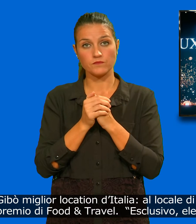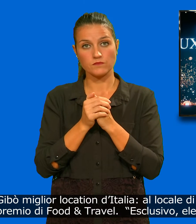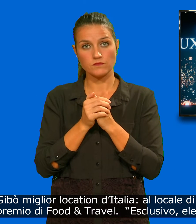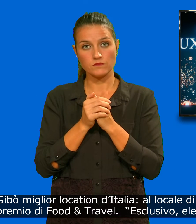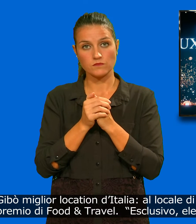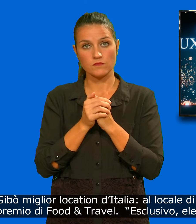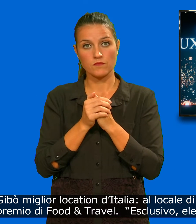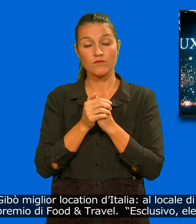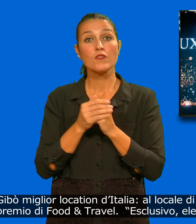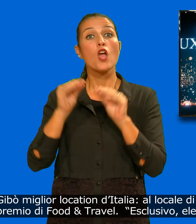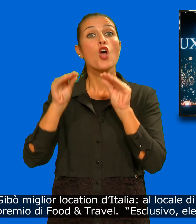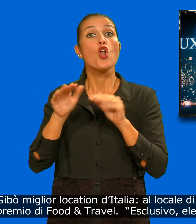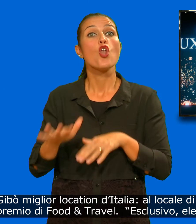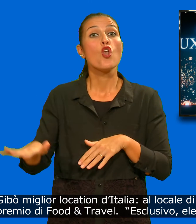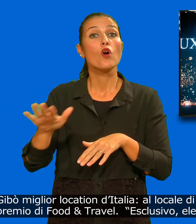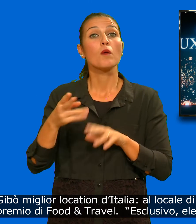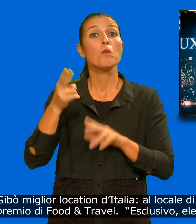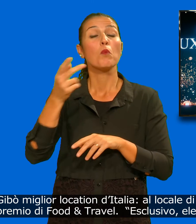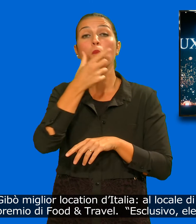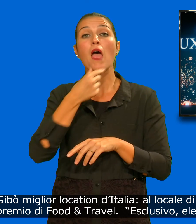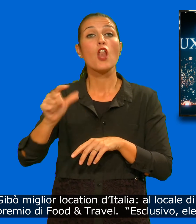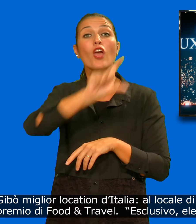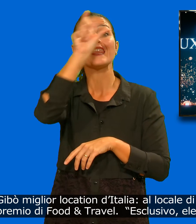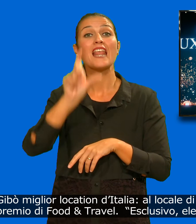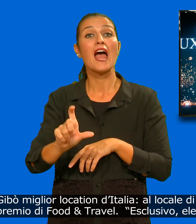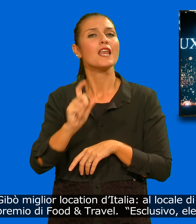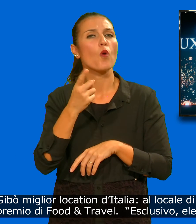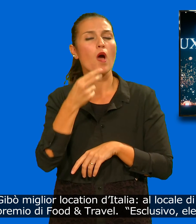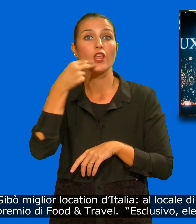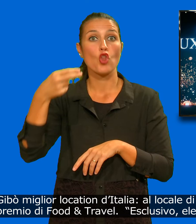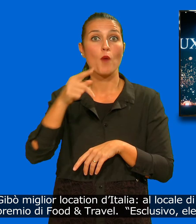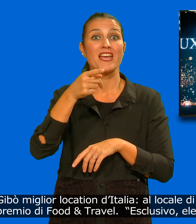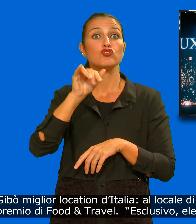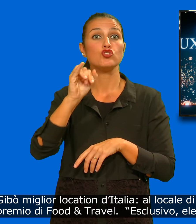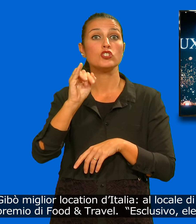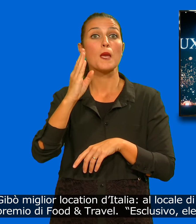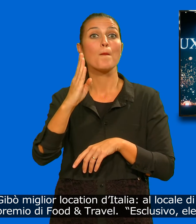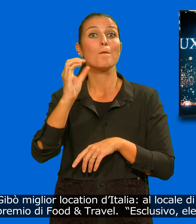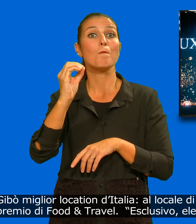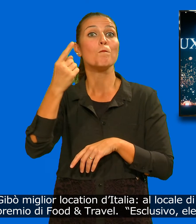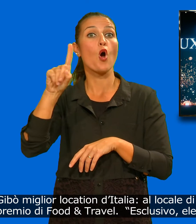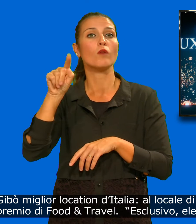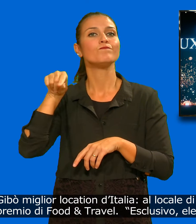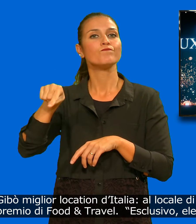Gibo, miglior location d'Italia. Al locale di Santa Maria di Leuca, il premio di Food and Travel.